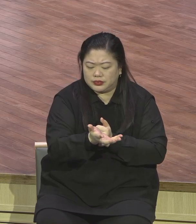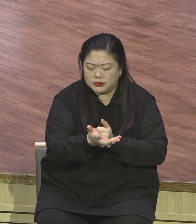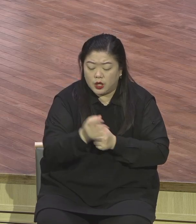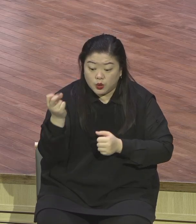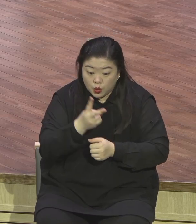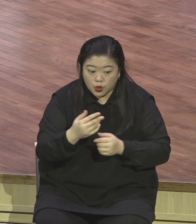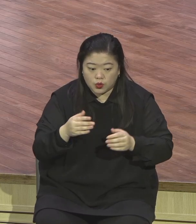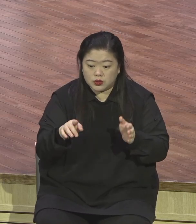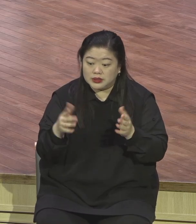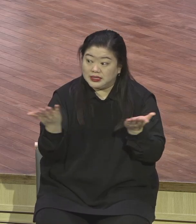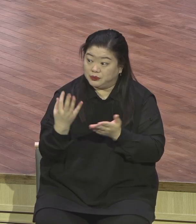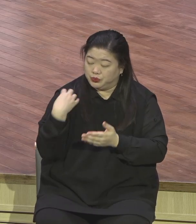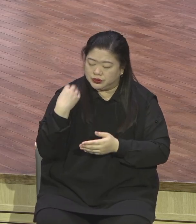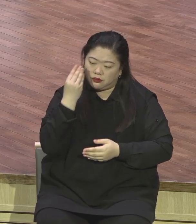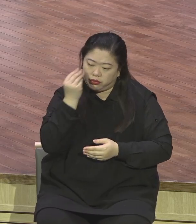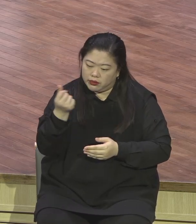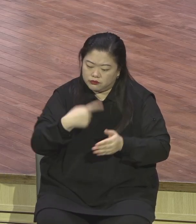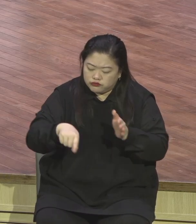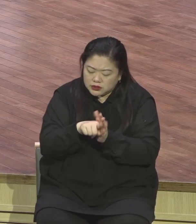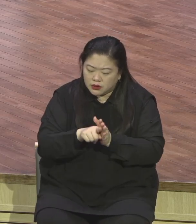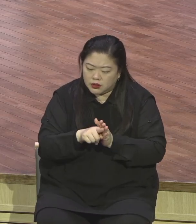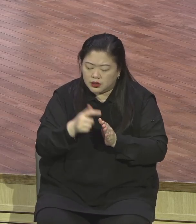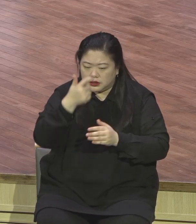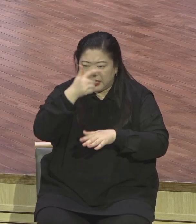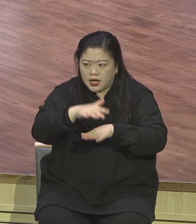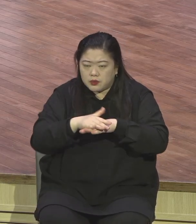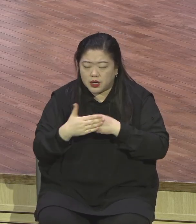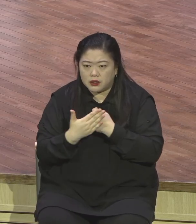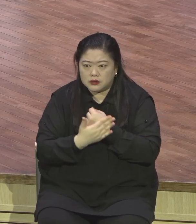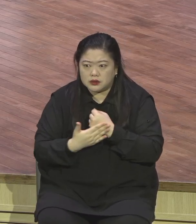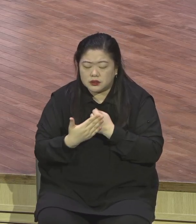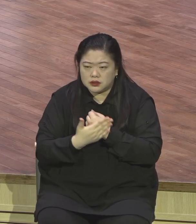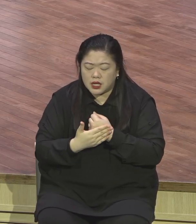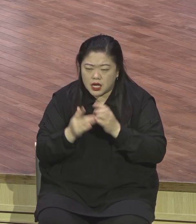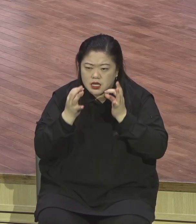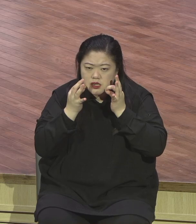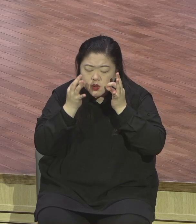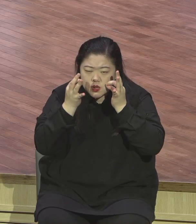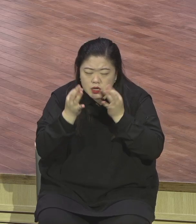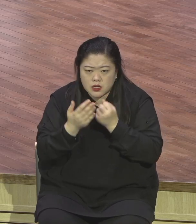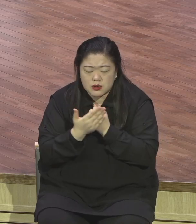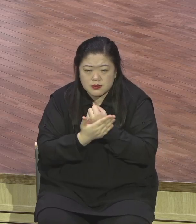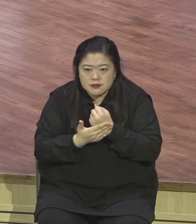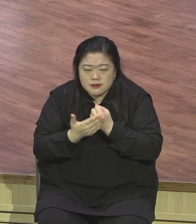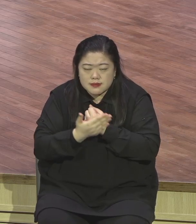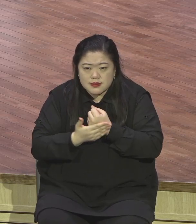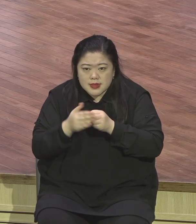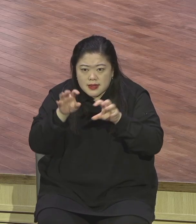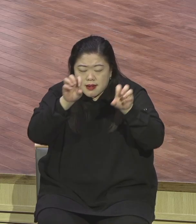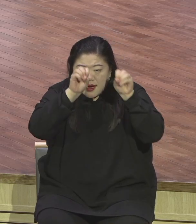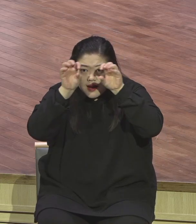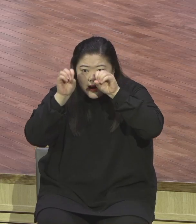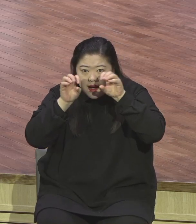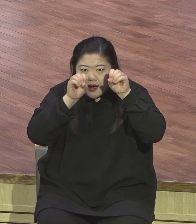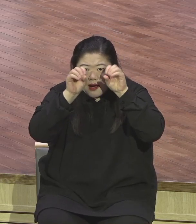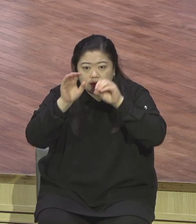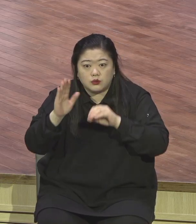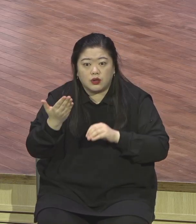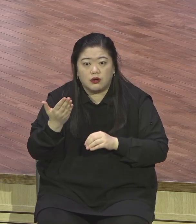영적인 사람이 되고 그야말도 예배 시간 졸던 사람이 졸지 않고 눈을 뜨고 눈에 불을 뜨고 은혜를 받고 해 직봇 감당해야 되니까